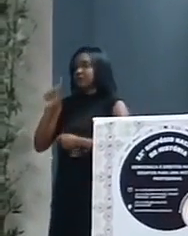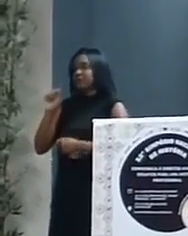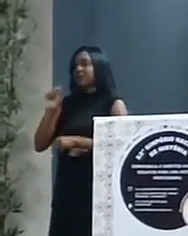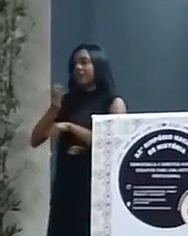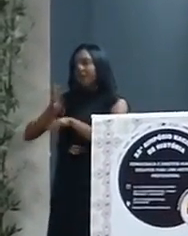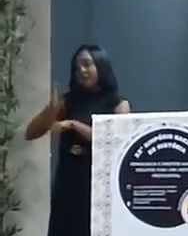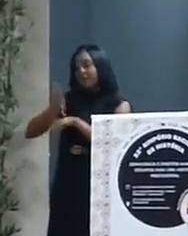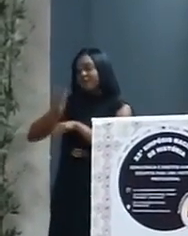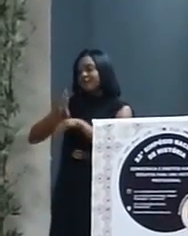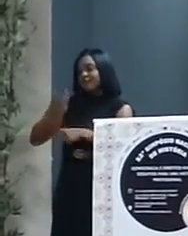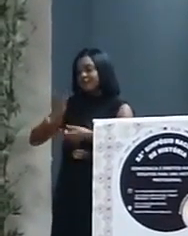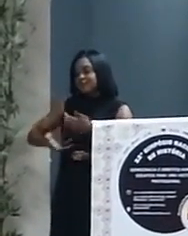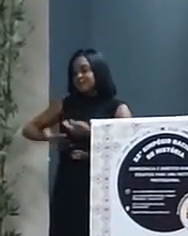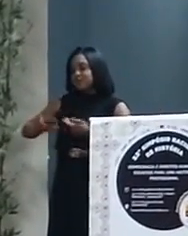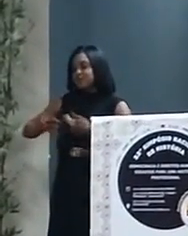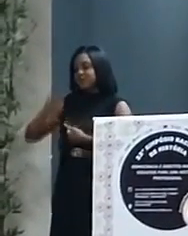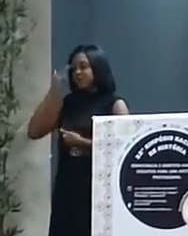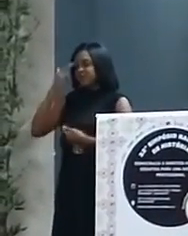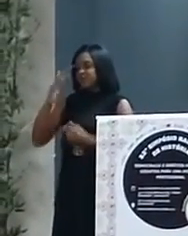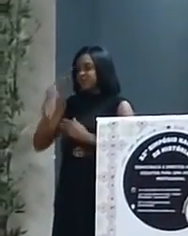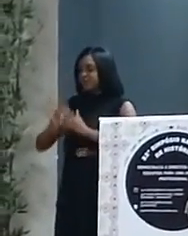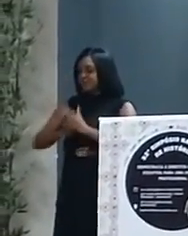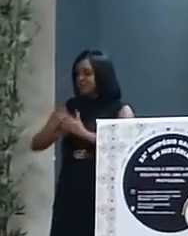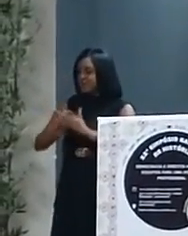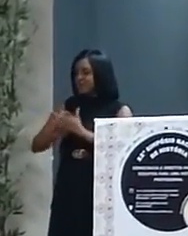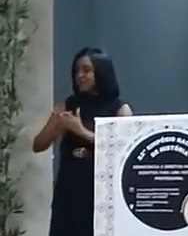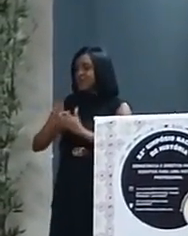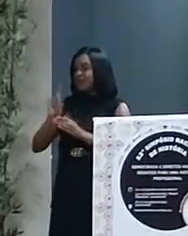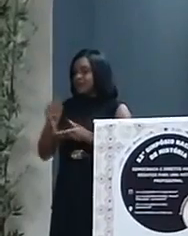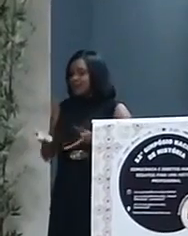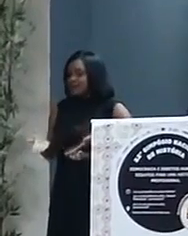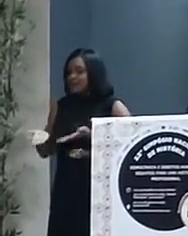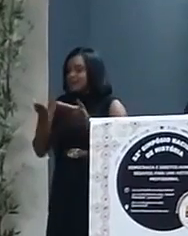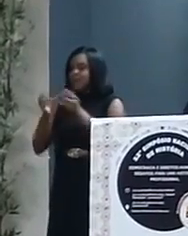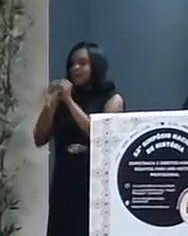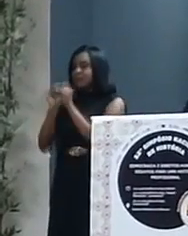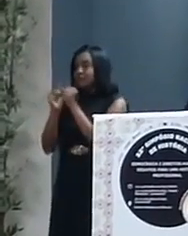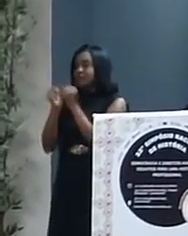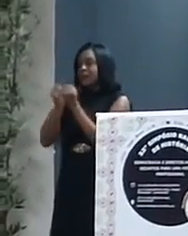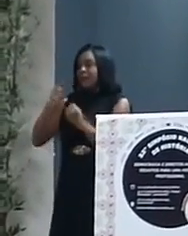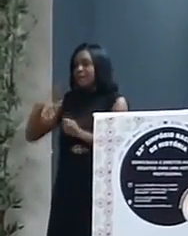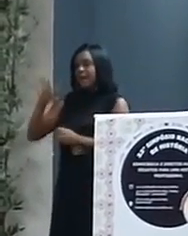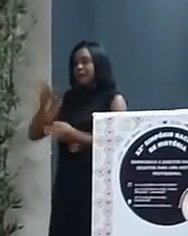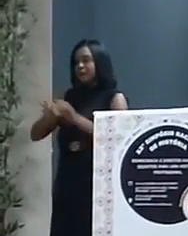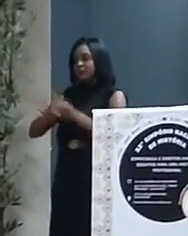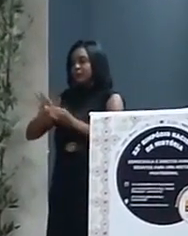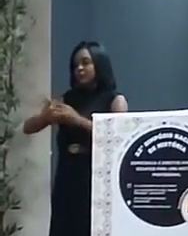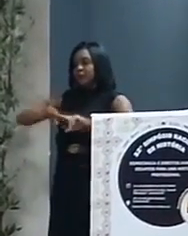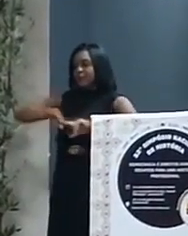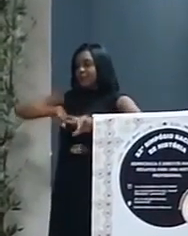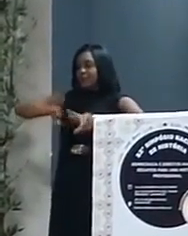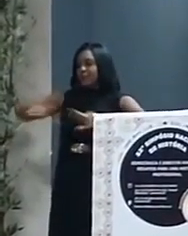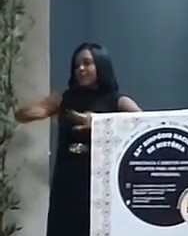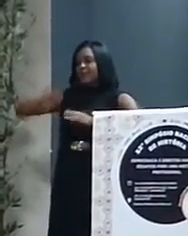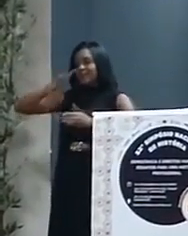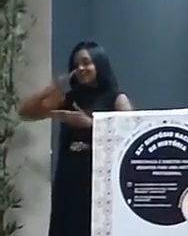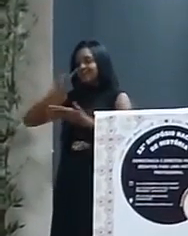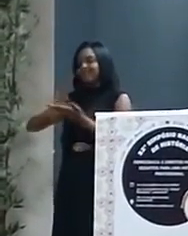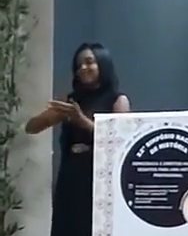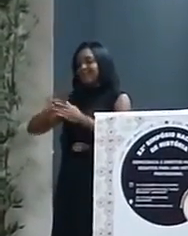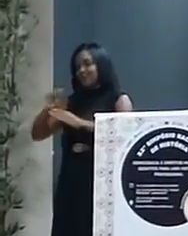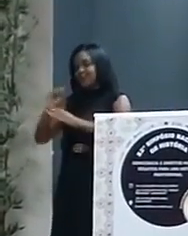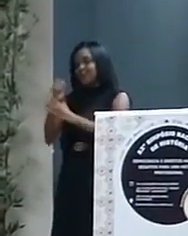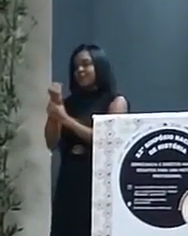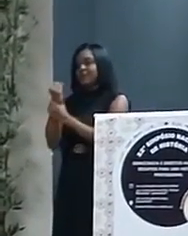exercício desse direito à história, promovendo uma sociedade mais justa, plural e comprometida com o